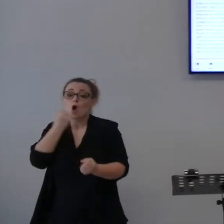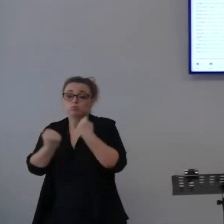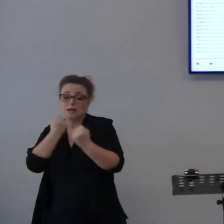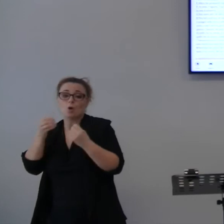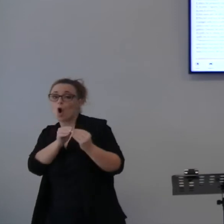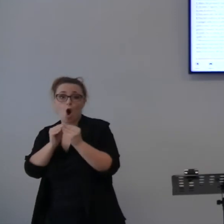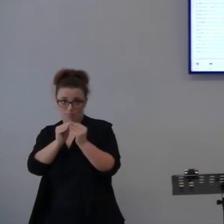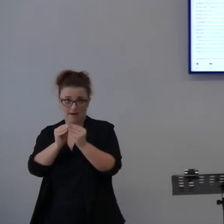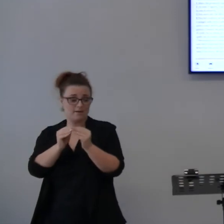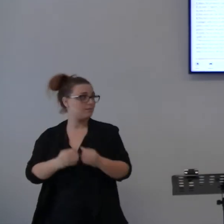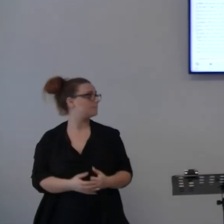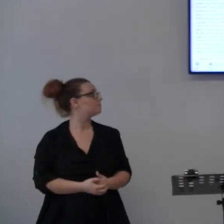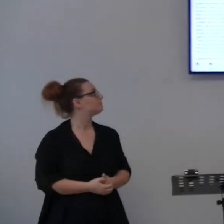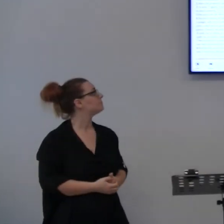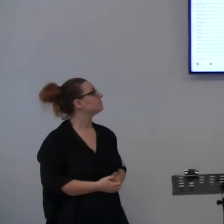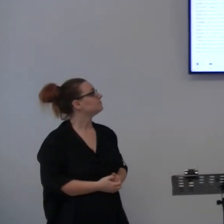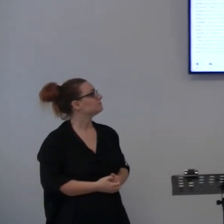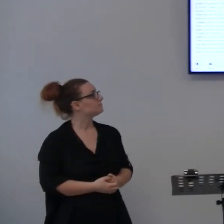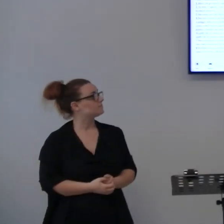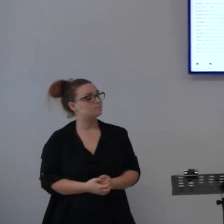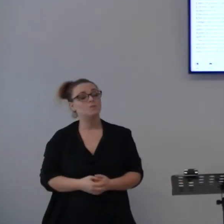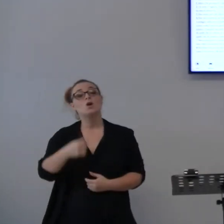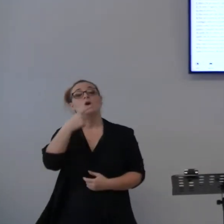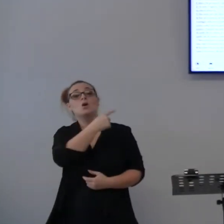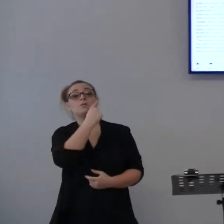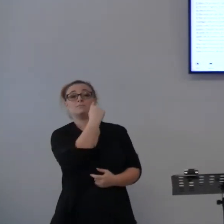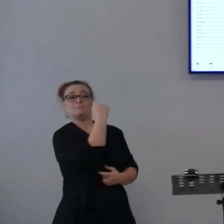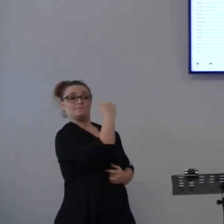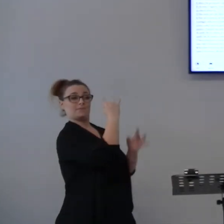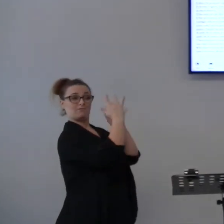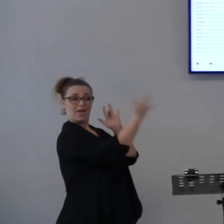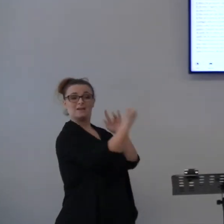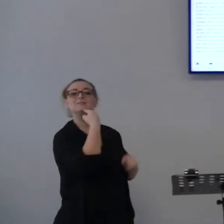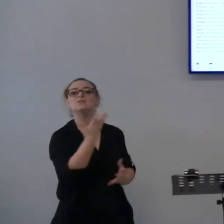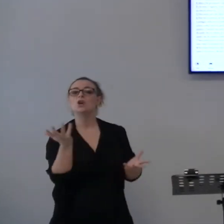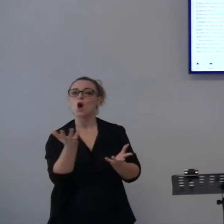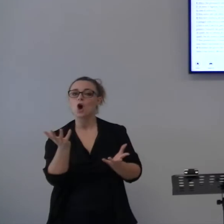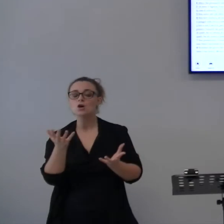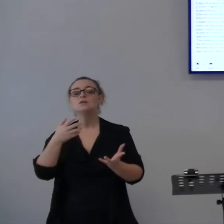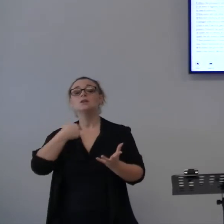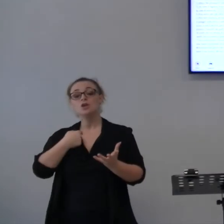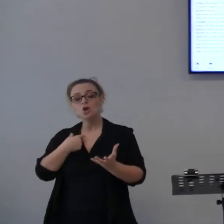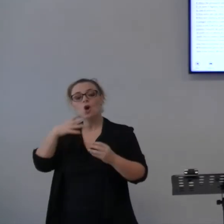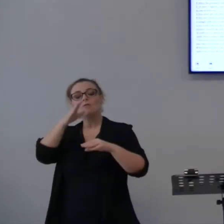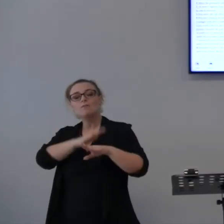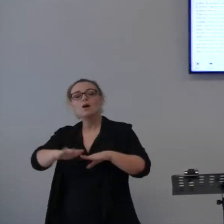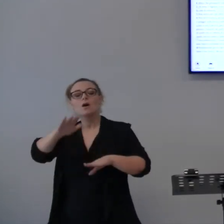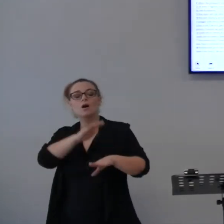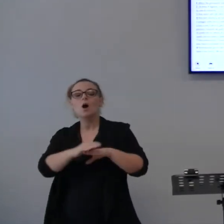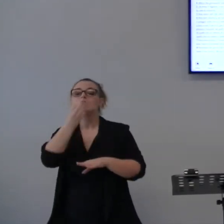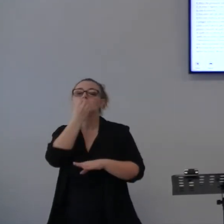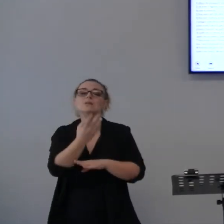Uso bontà fino alla millesima generazione verso quelli che mi amano e osservano i comandamenti. Guardiamo anche il